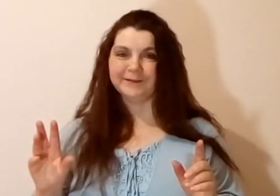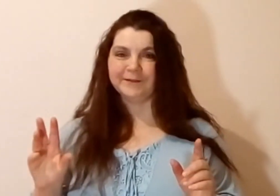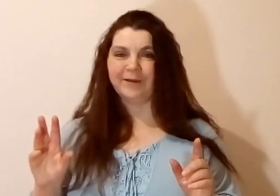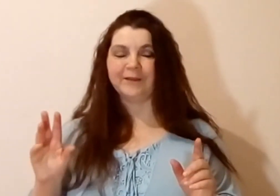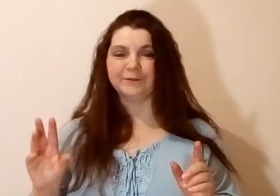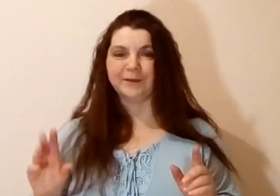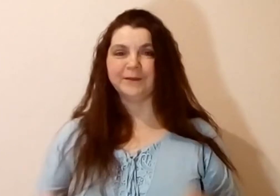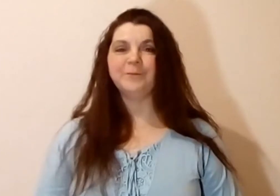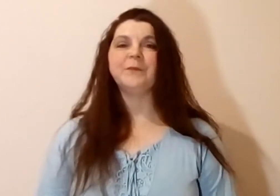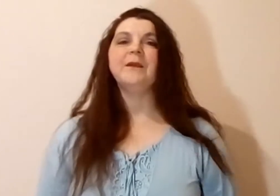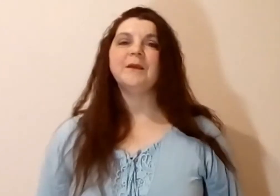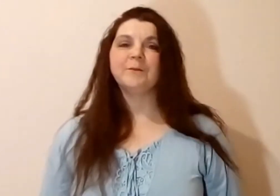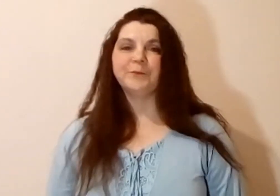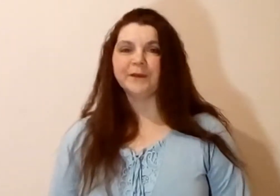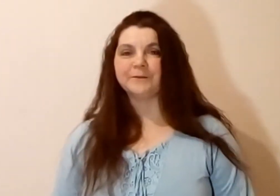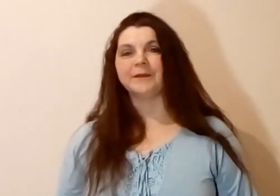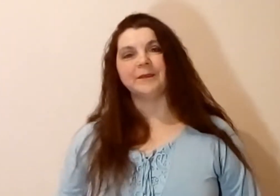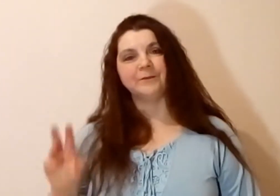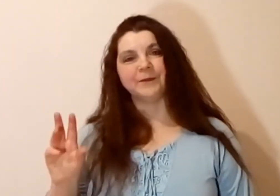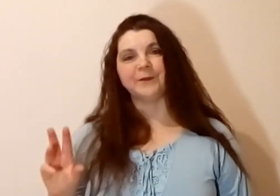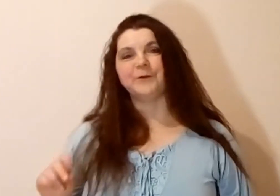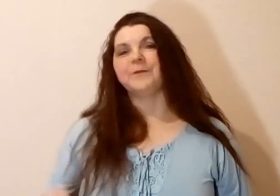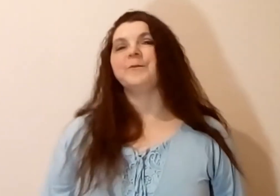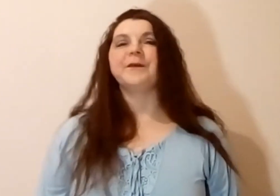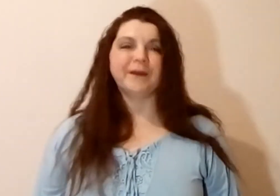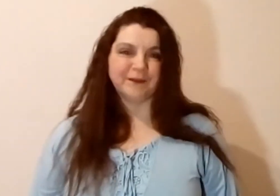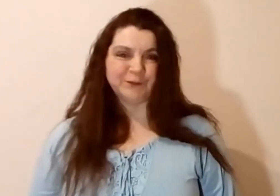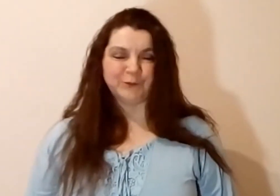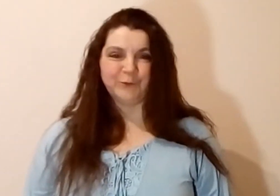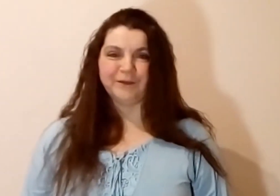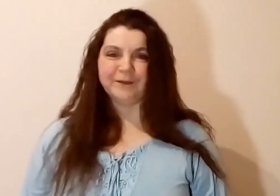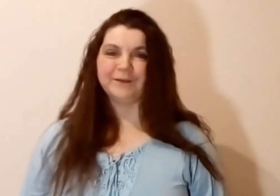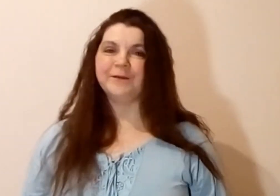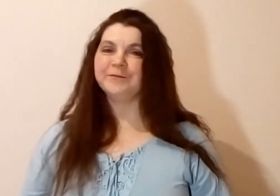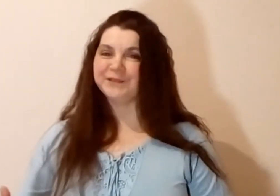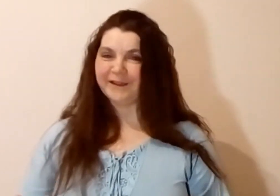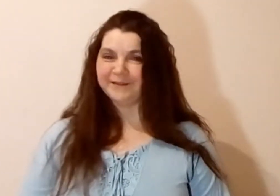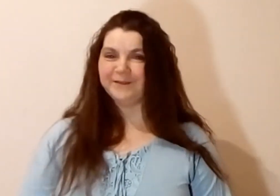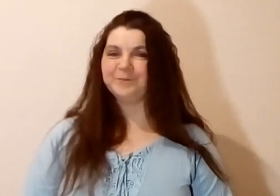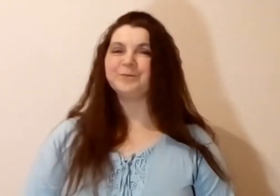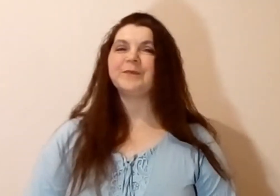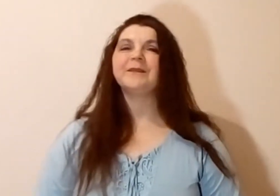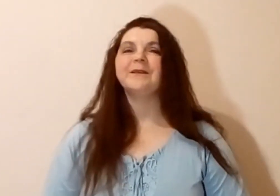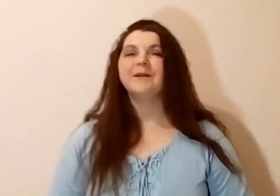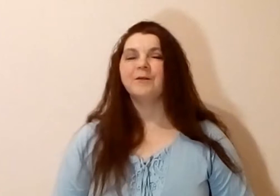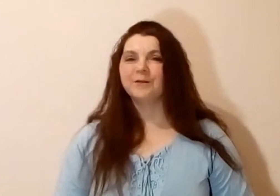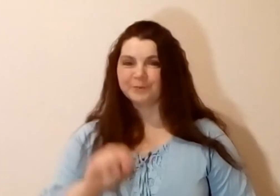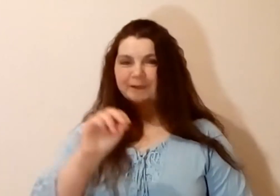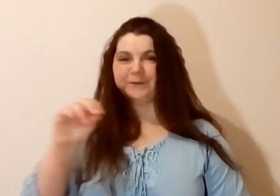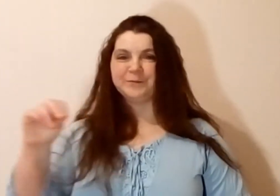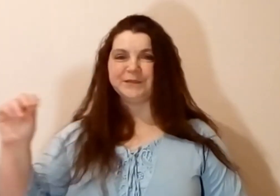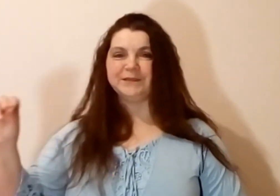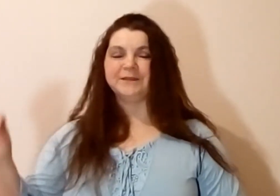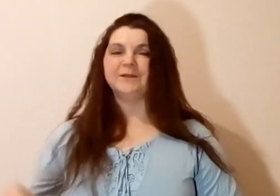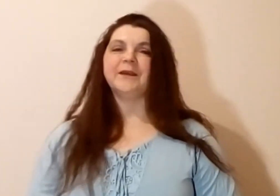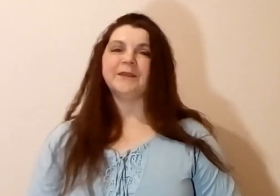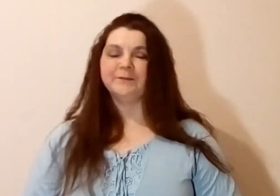ответа. Первый и второй я хочу увидеть в чате. Прямо напишите, какие вы